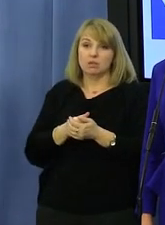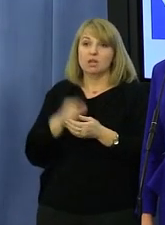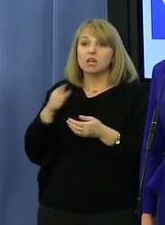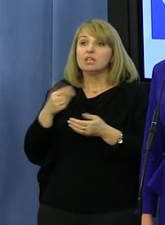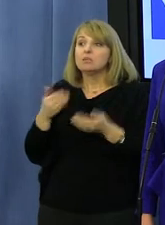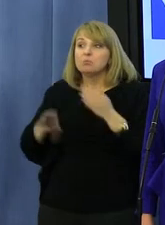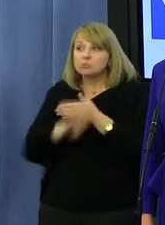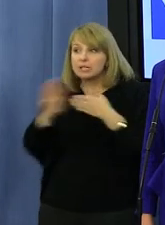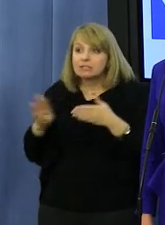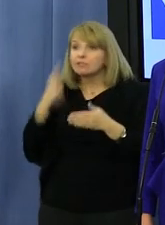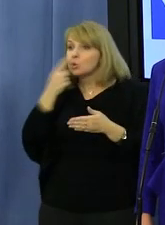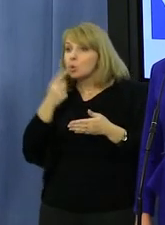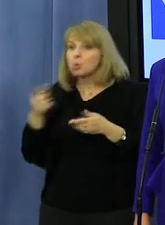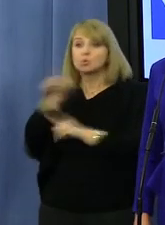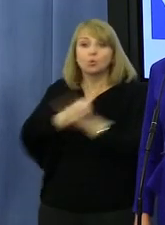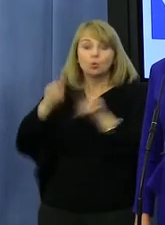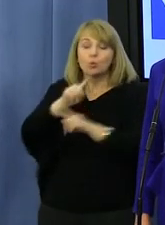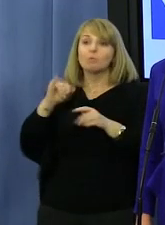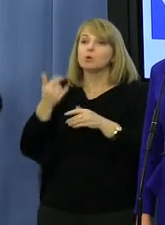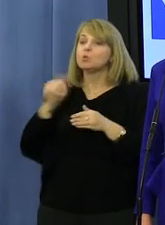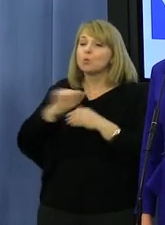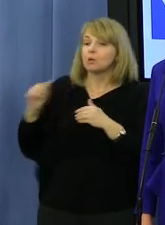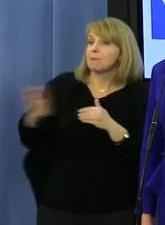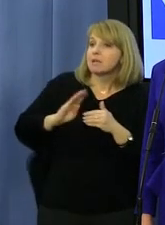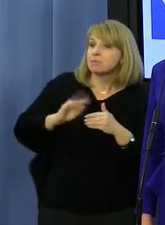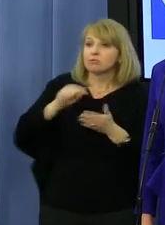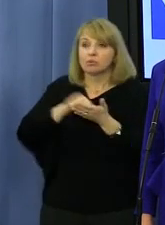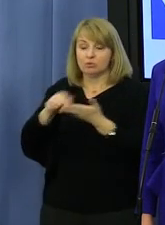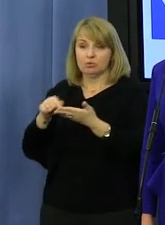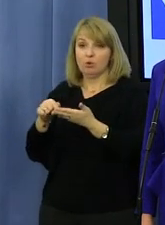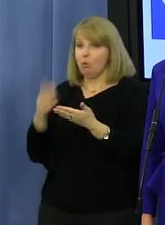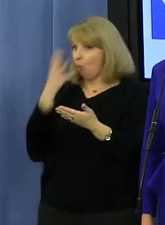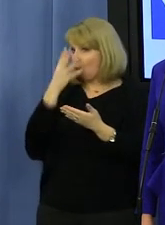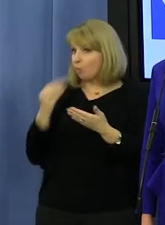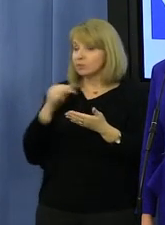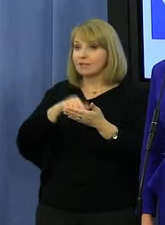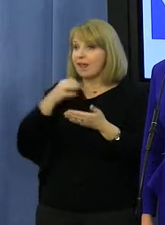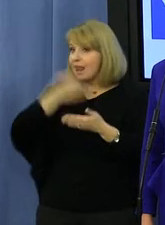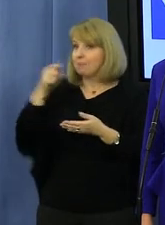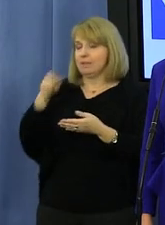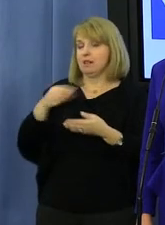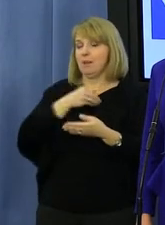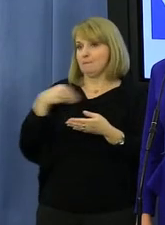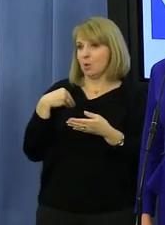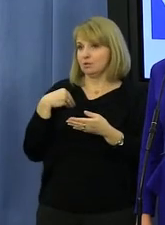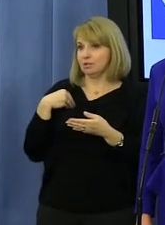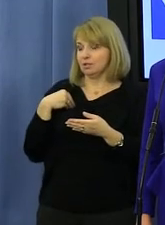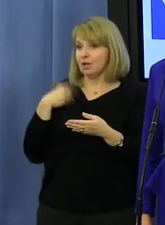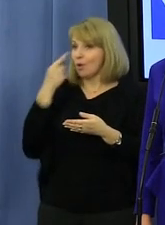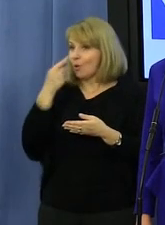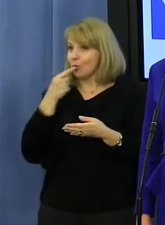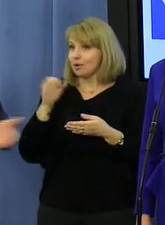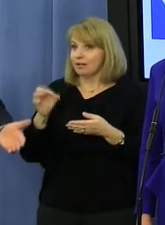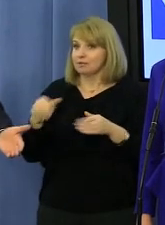się tłumaczą z tego punktu. Czy ten obrazek i ta sytuacja nie jest lepsza dla Polski? Ta niezręczność, w jakiej oni zostaną postawieni,